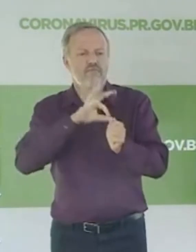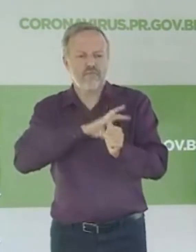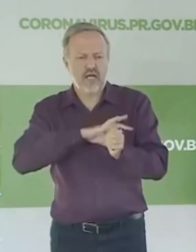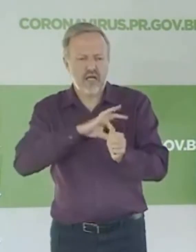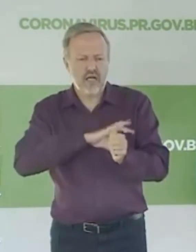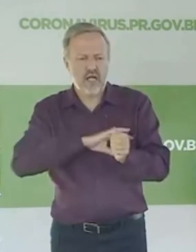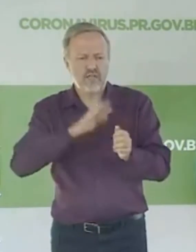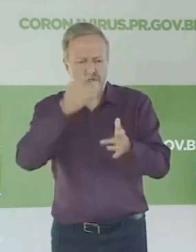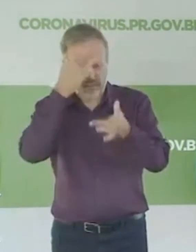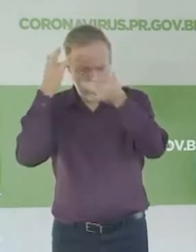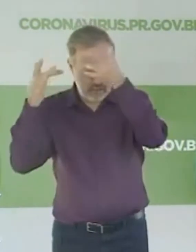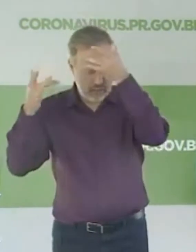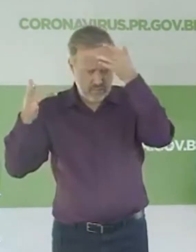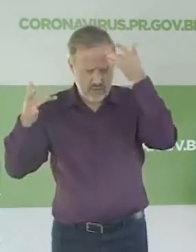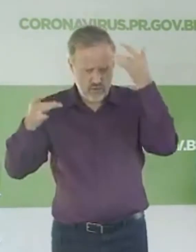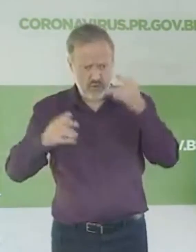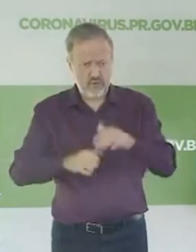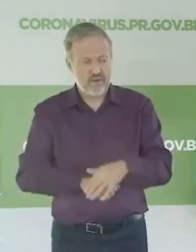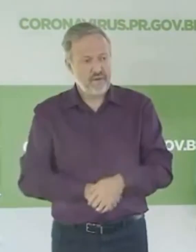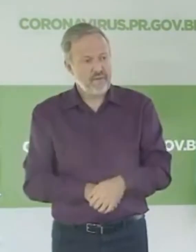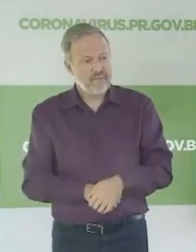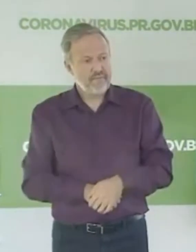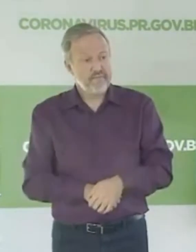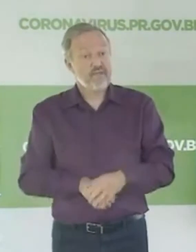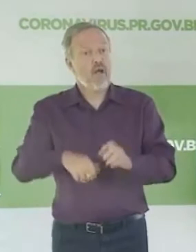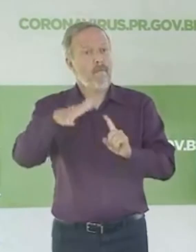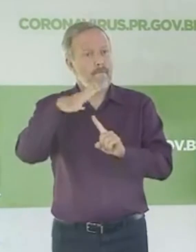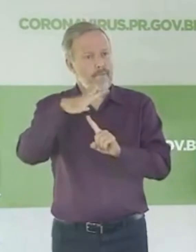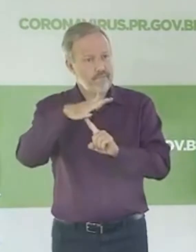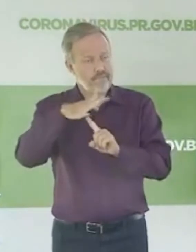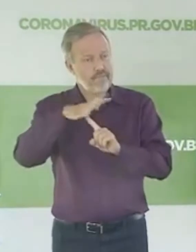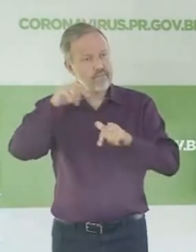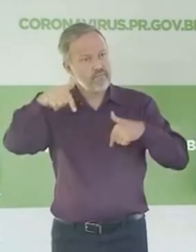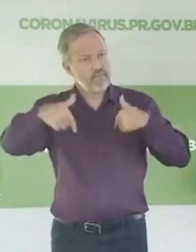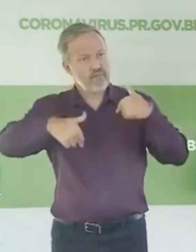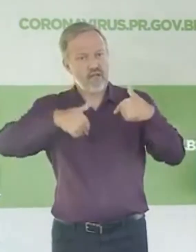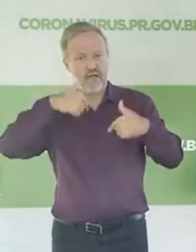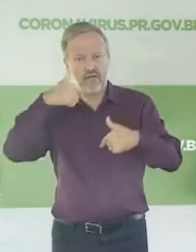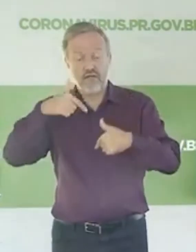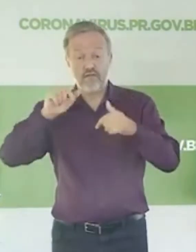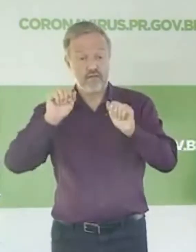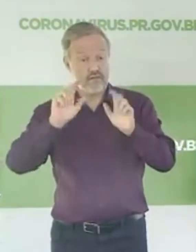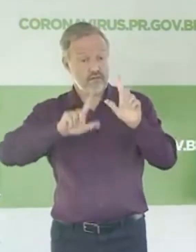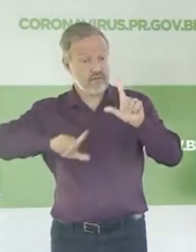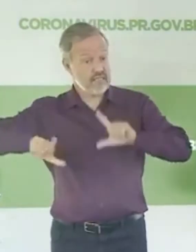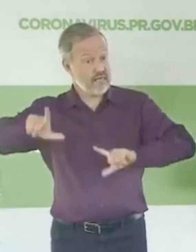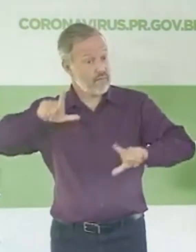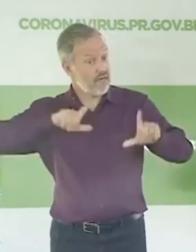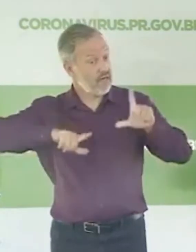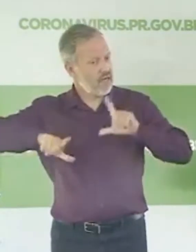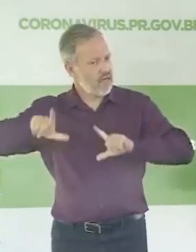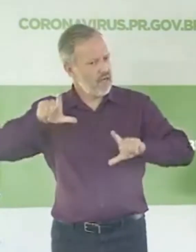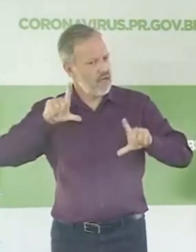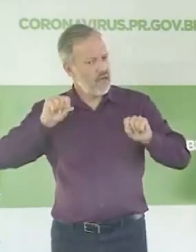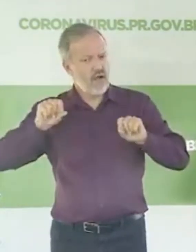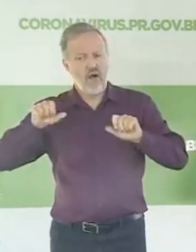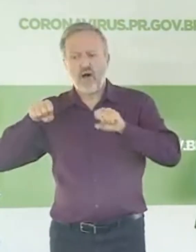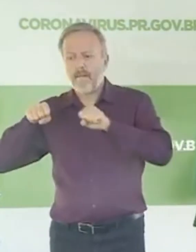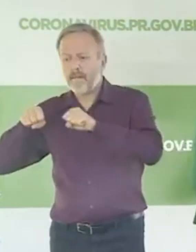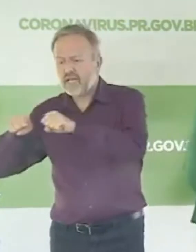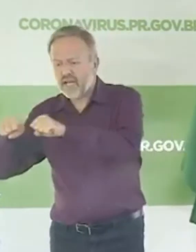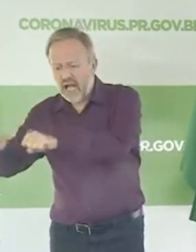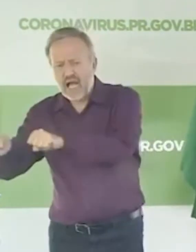trabalhado muito com relação à garantia do abastecimento. Podem ficar tranquilos, né? Tanto a garantia de abastecimento da alimentação, de